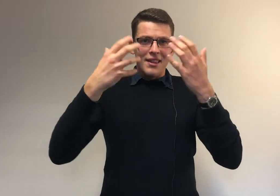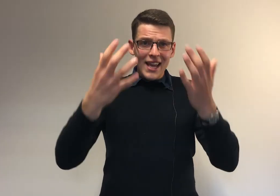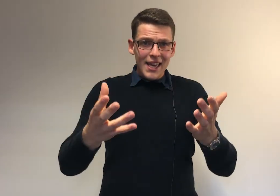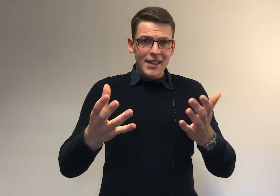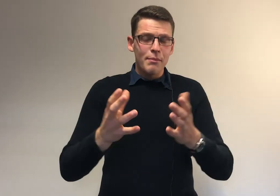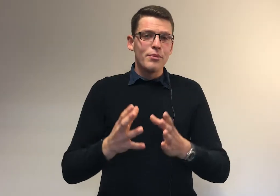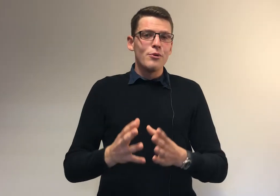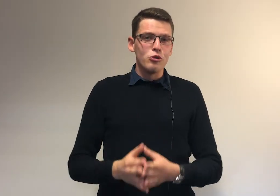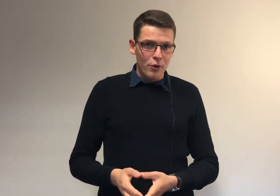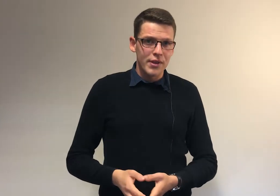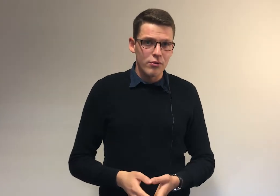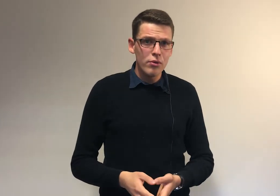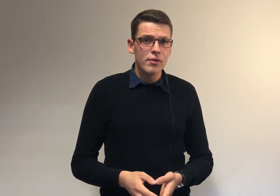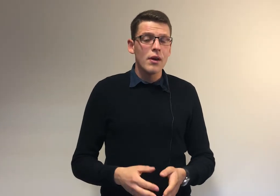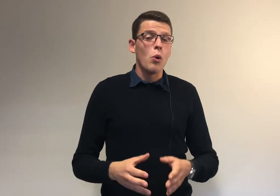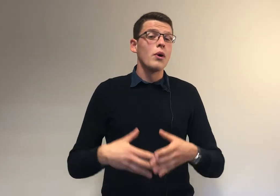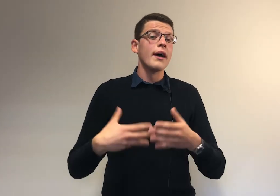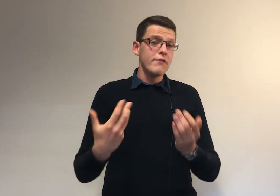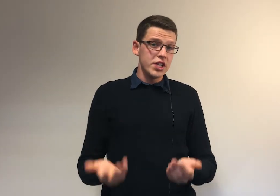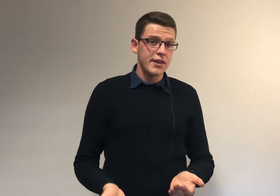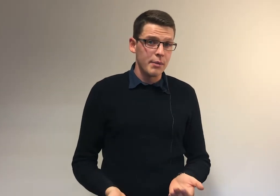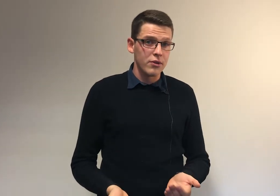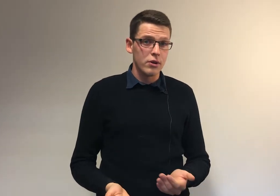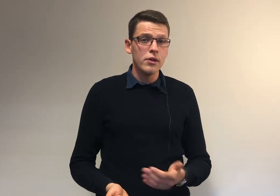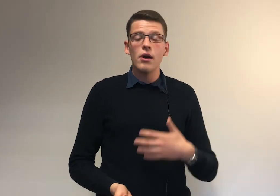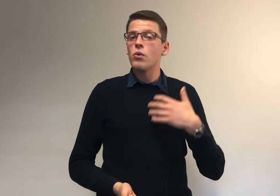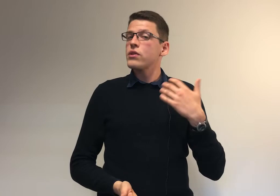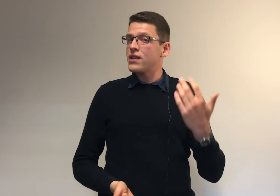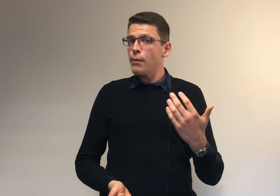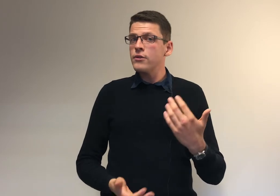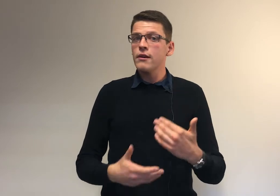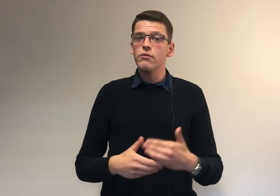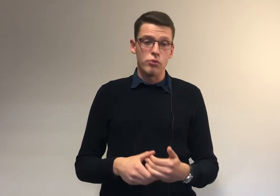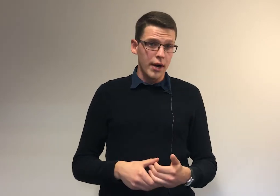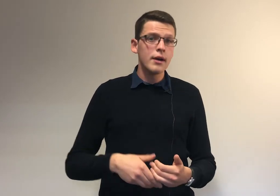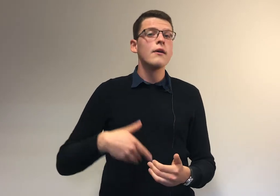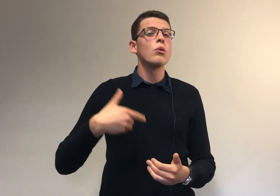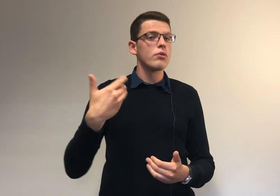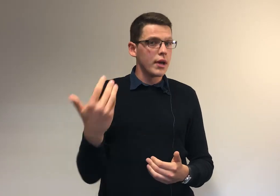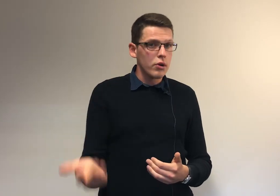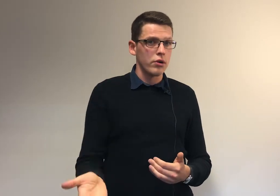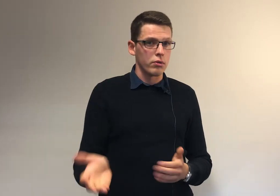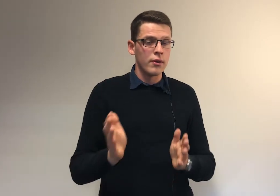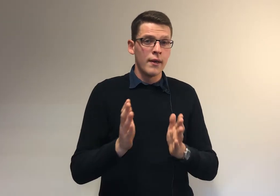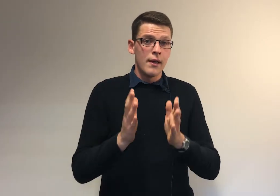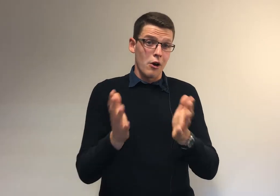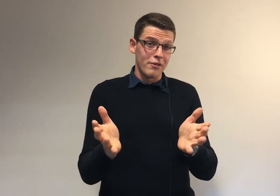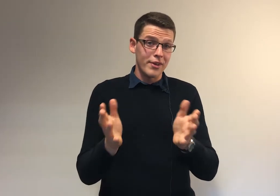Dernière étape du processus, on réfléchit à sa méthode, on s'adapte, voire on se réoriente. En effet,